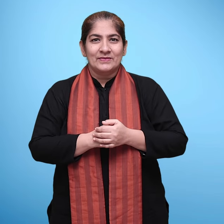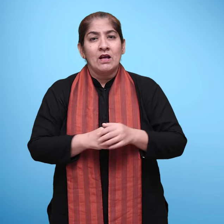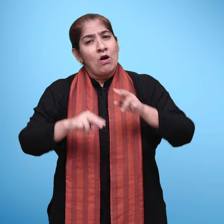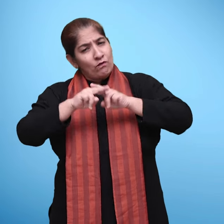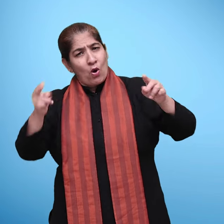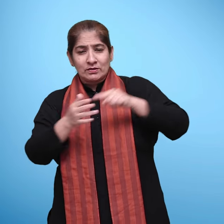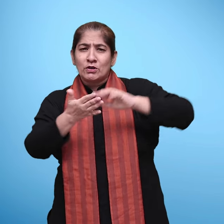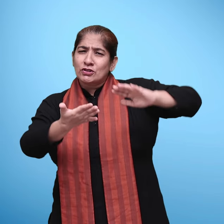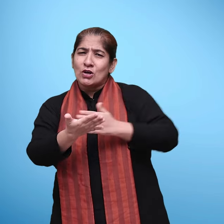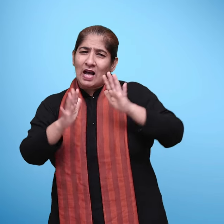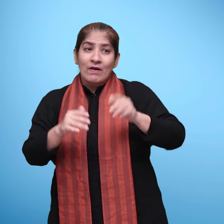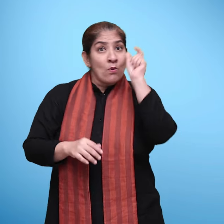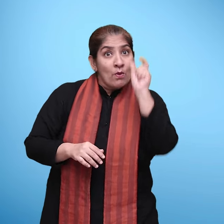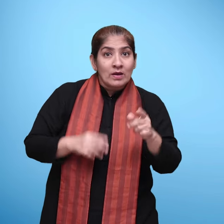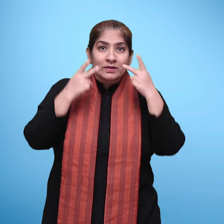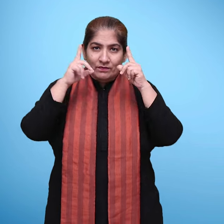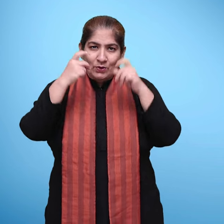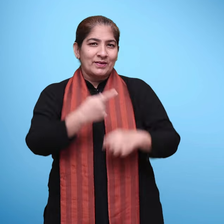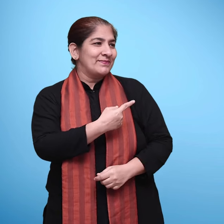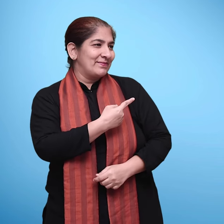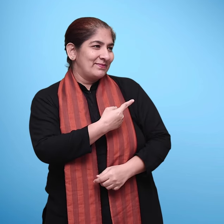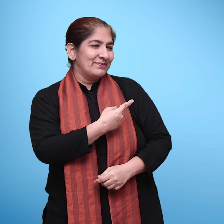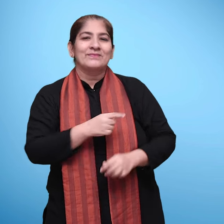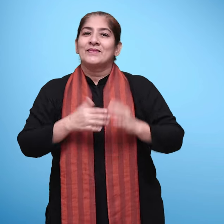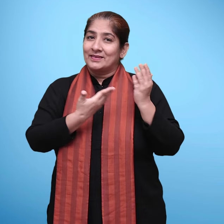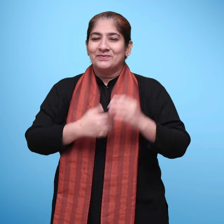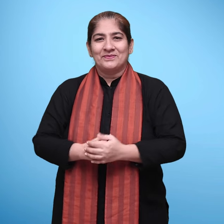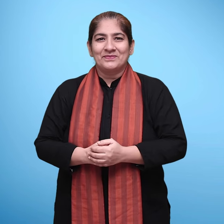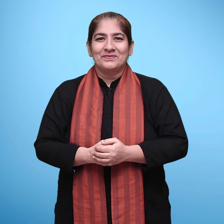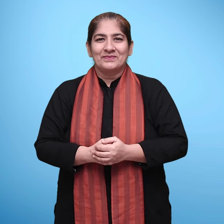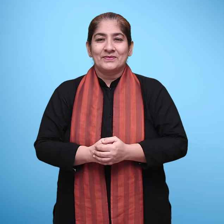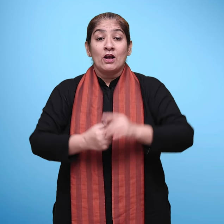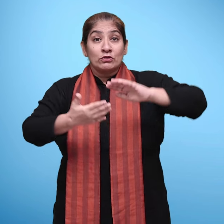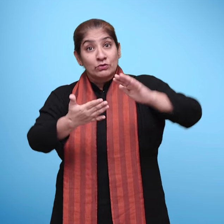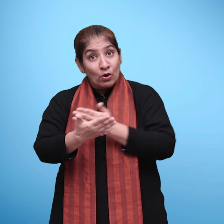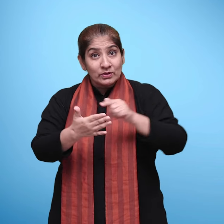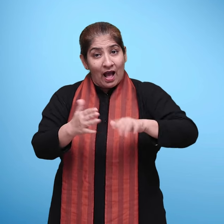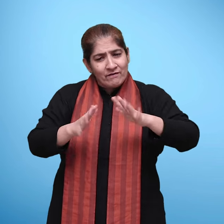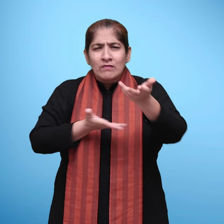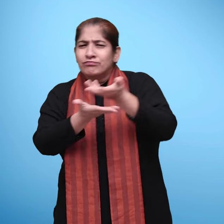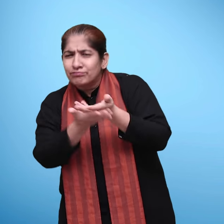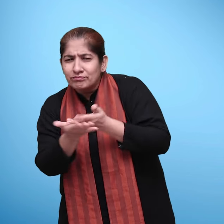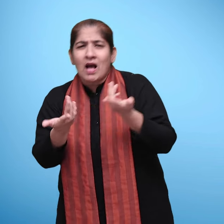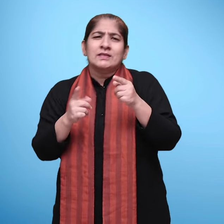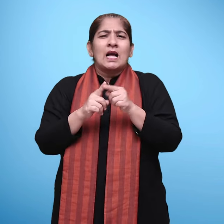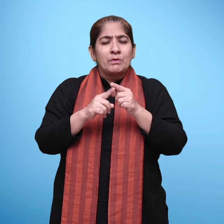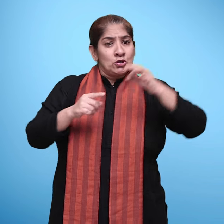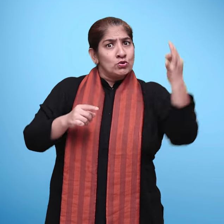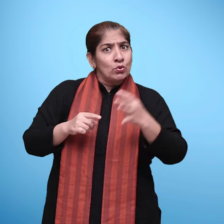पूरी कविता बकरी, कबरी, जबरी शब्दों के आसपास घुमती है इसके साथ-साथ कविताओं पर चर्चा